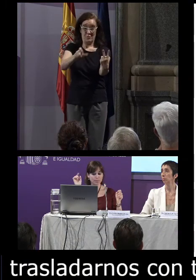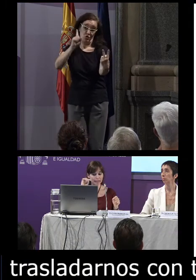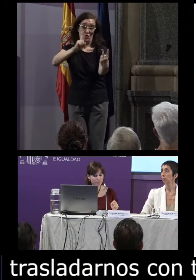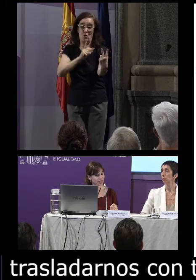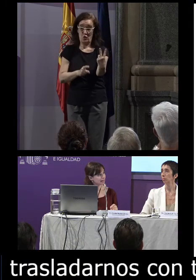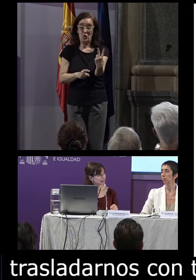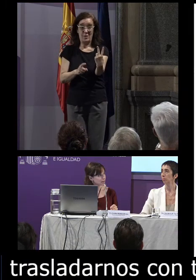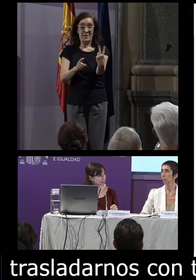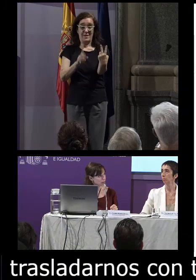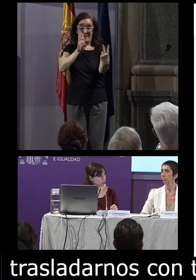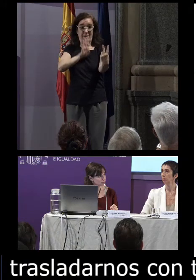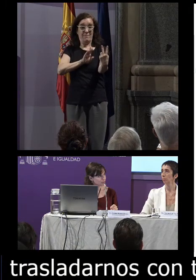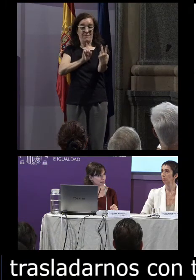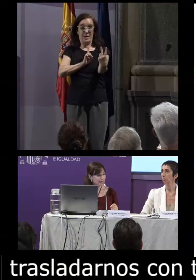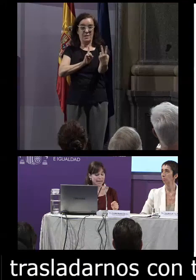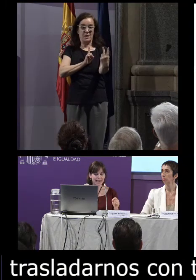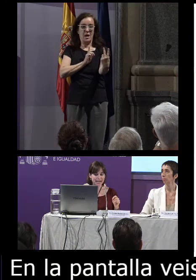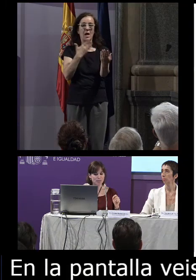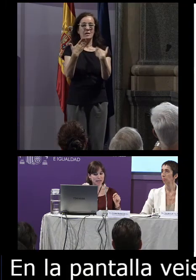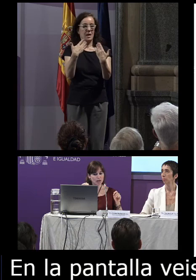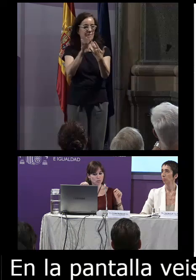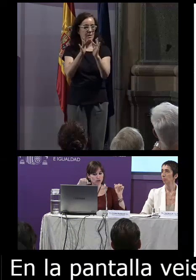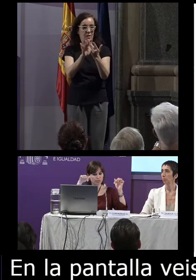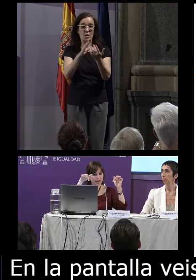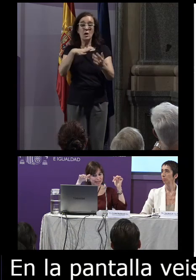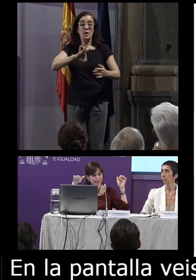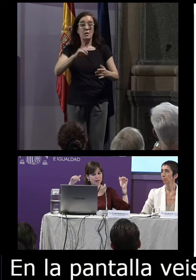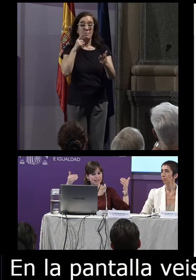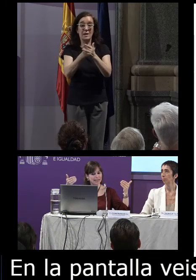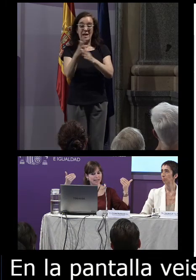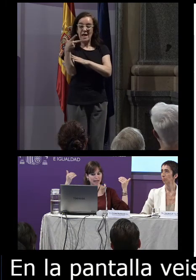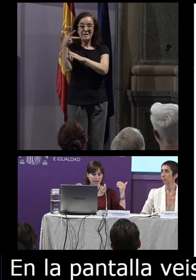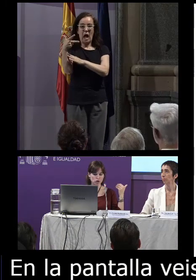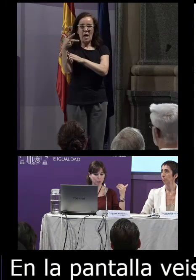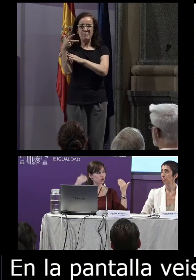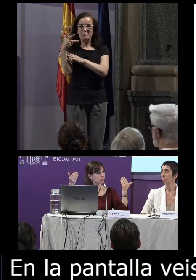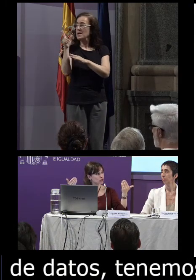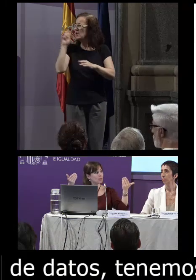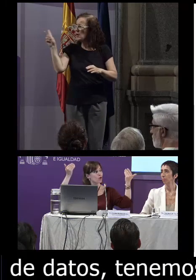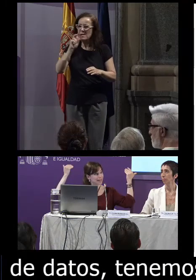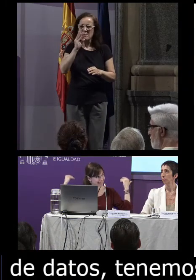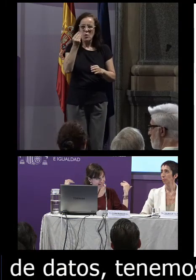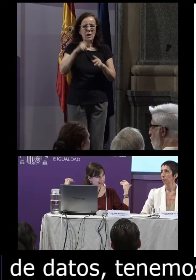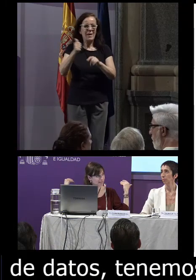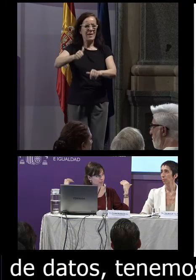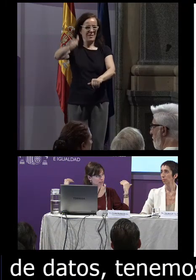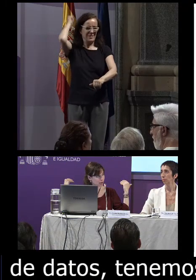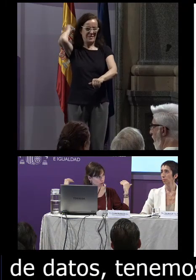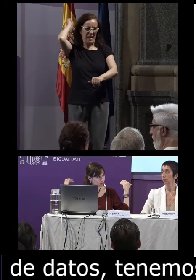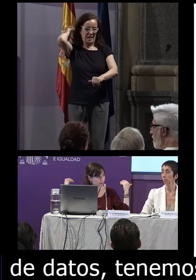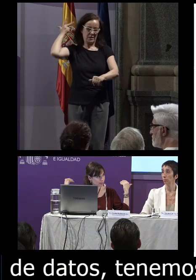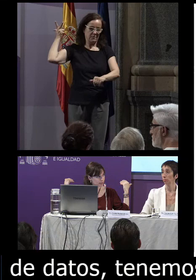y enfrente el entrevistador y en la medida de lo posible las cámaras están aquí no se ve mucho pero están por detrás del